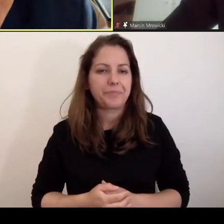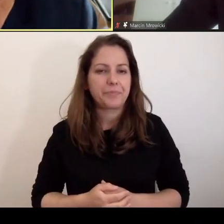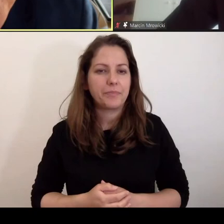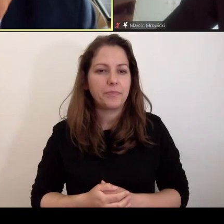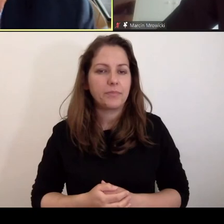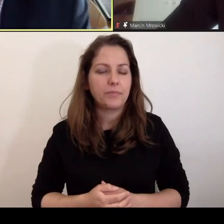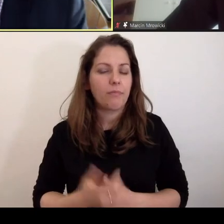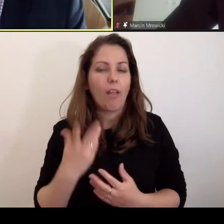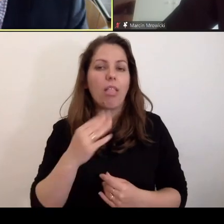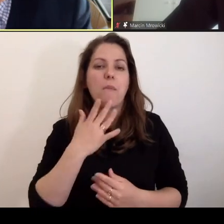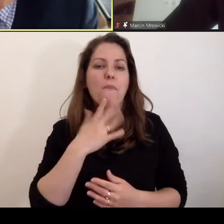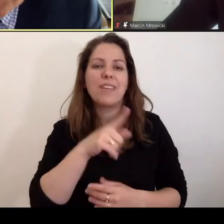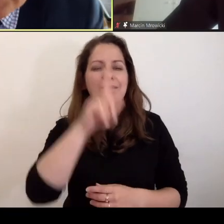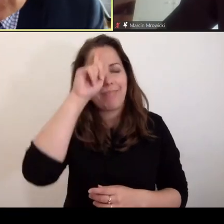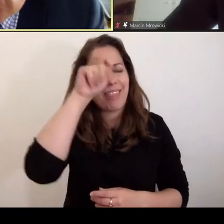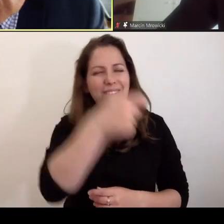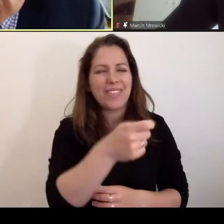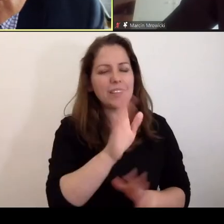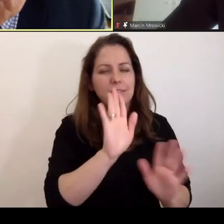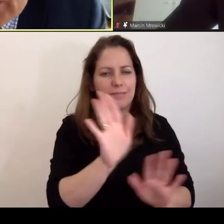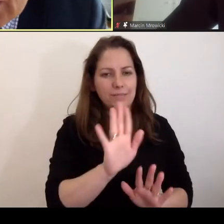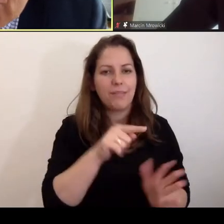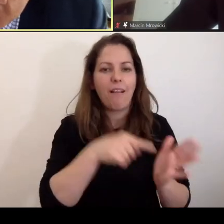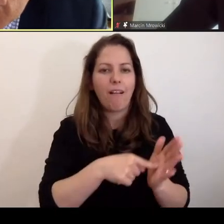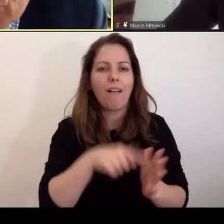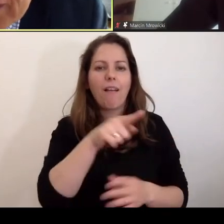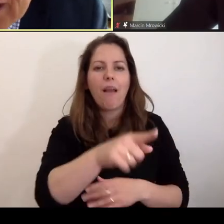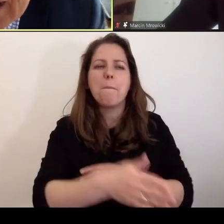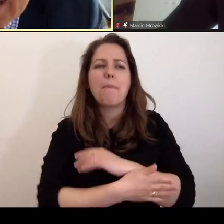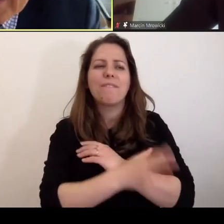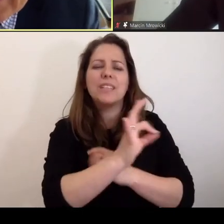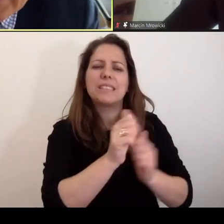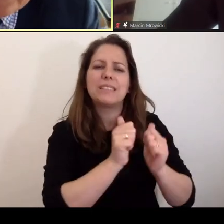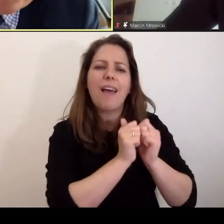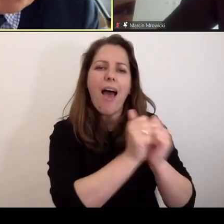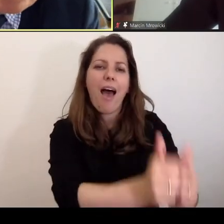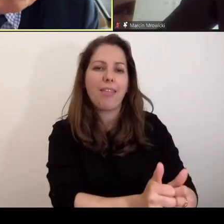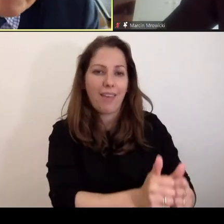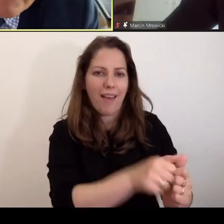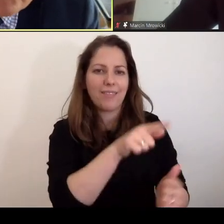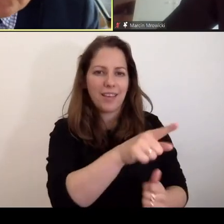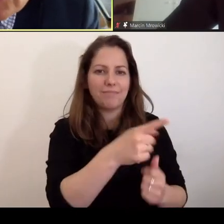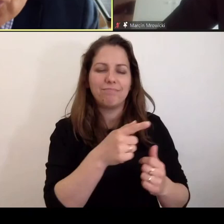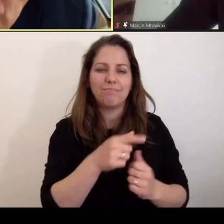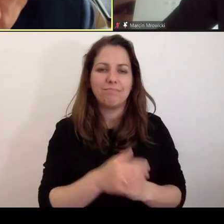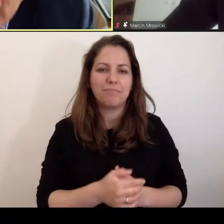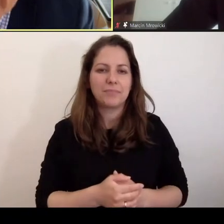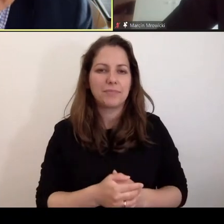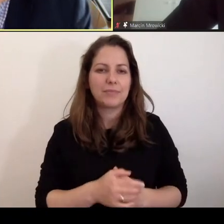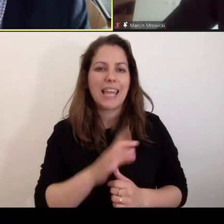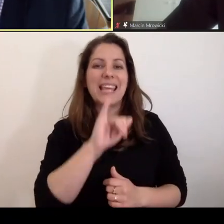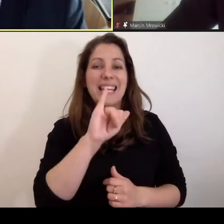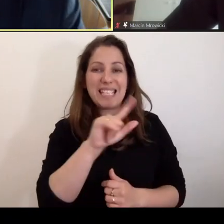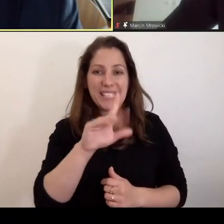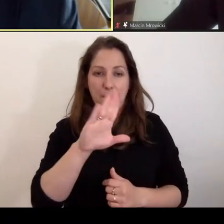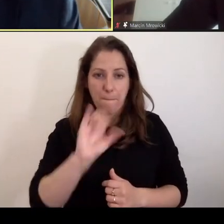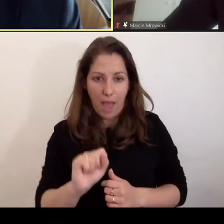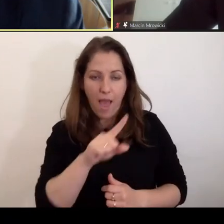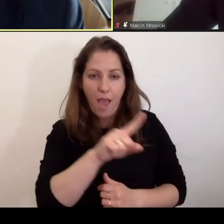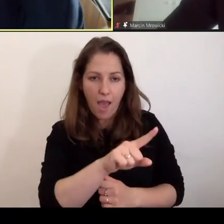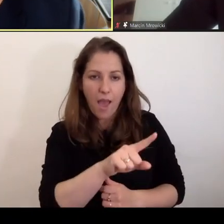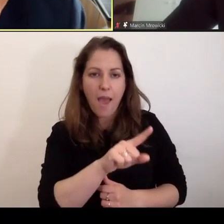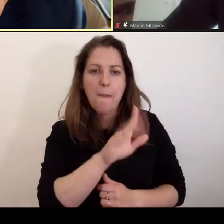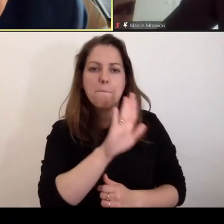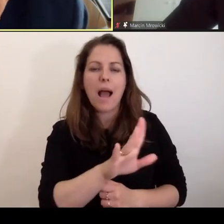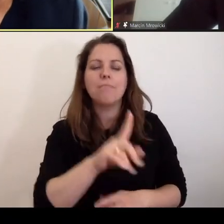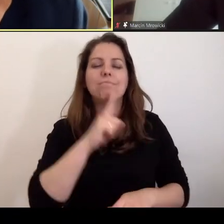Nie mówię o samej też Izbie tylko, ale też o tej podstawowej funkcji, jaka na nich spoczywa, ale to jest Izba, która ma